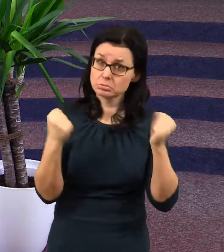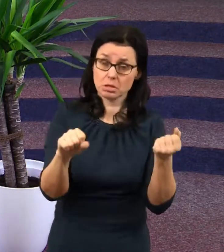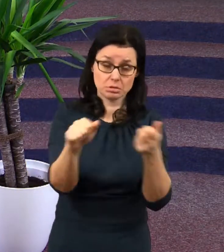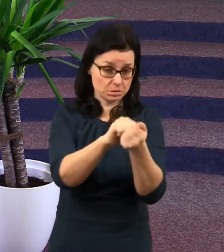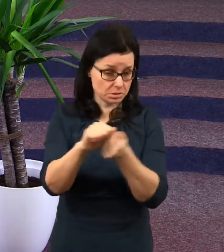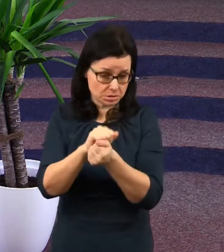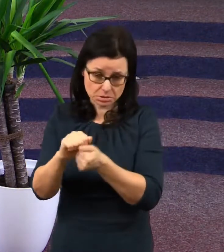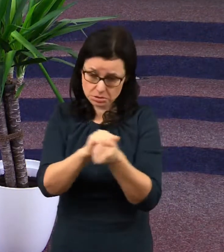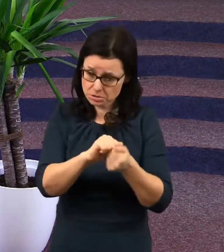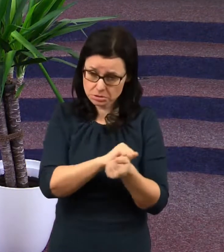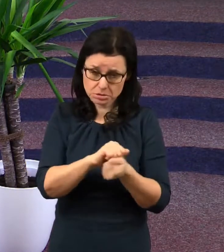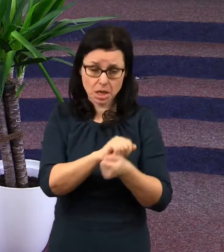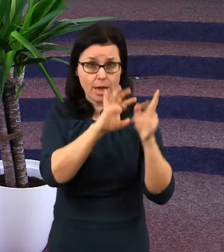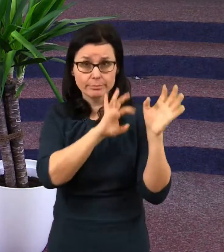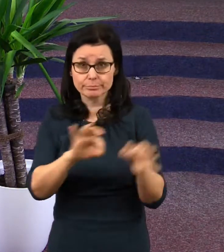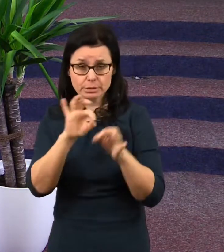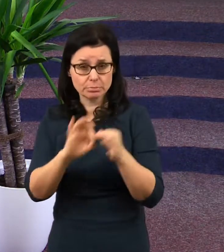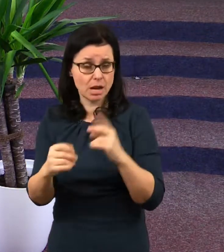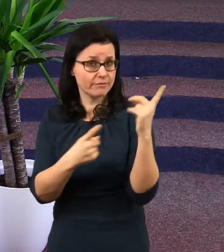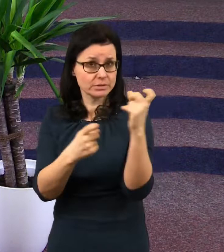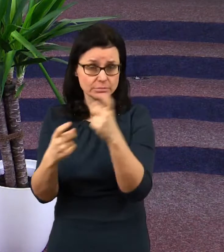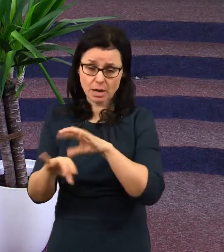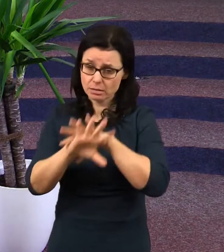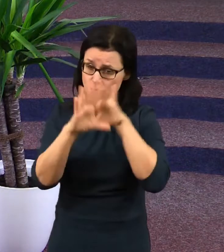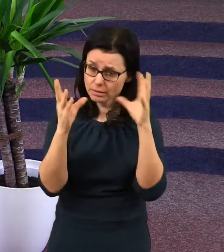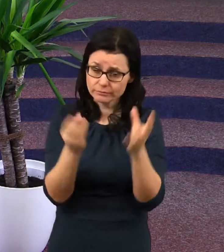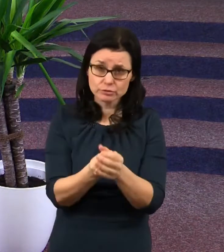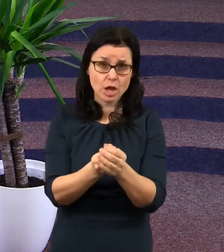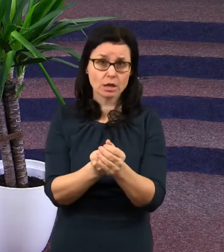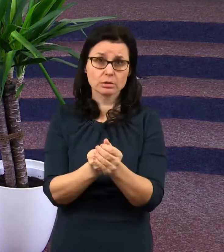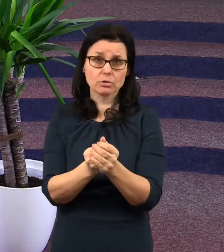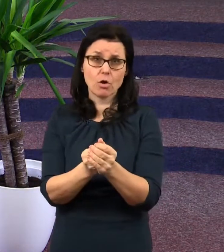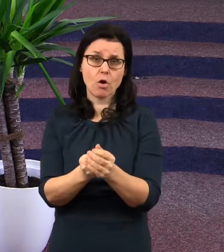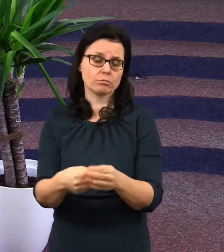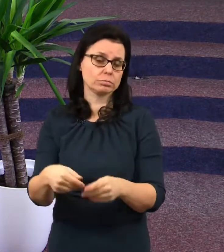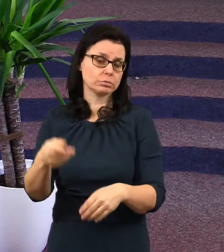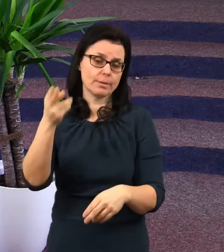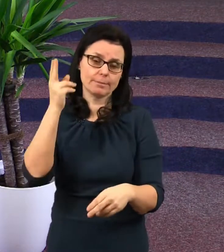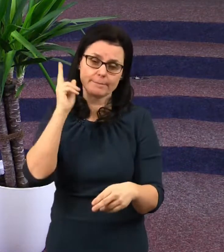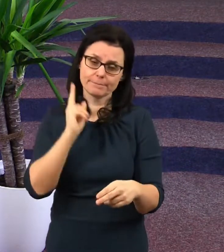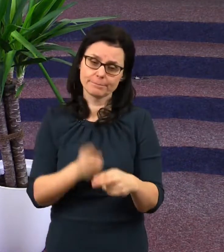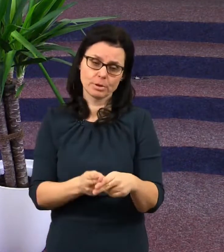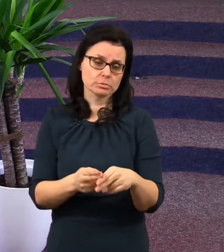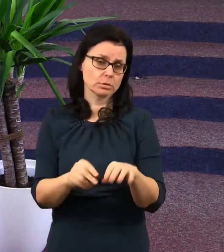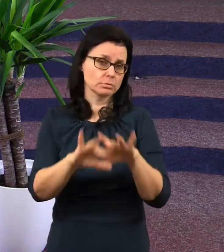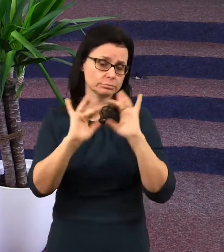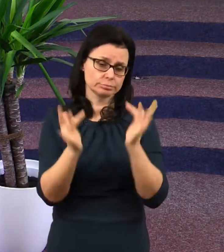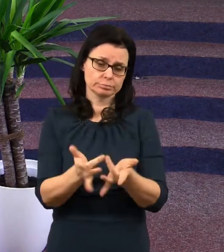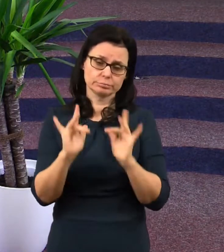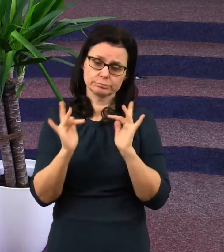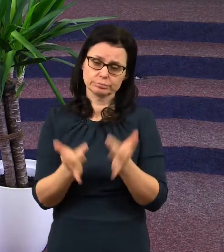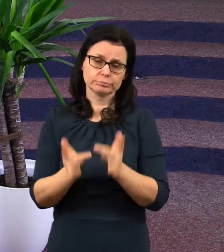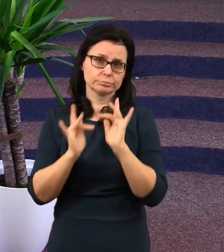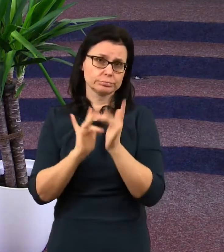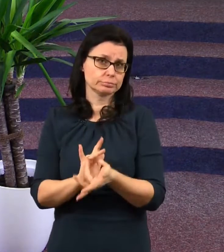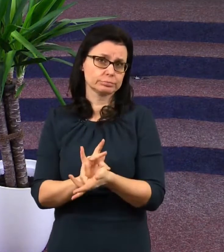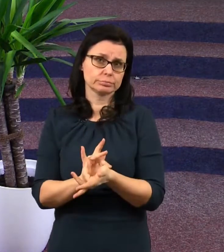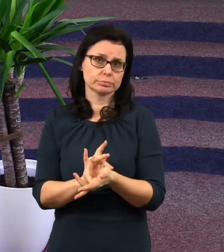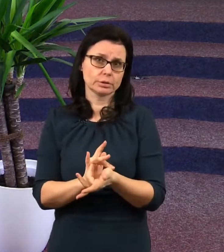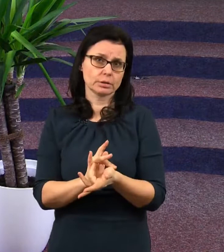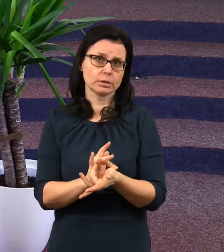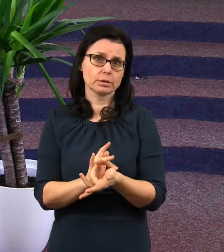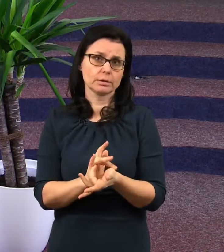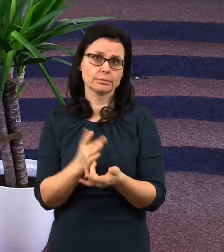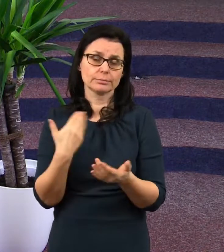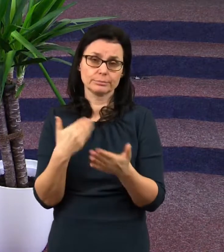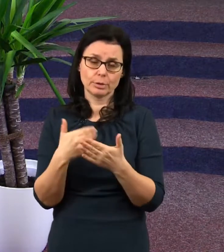které chystají zbraně k tomu poslednímu boji, o kterém je řeč v